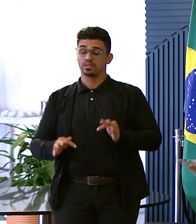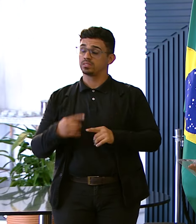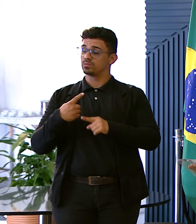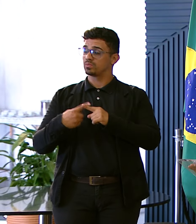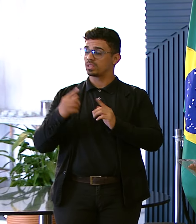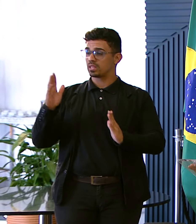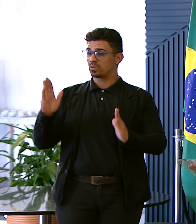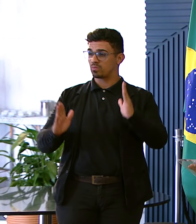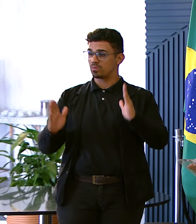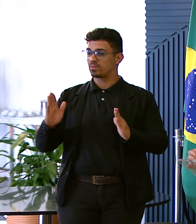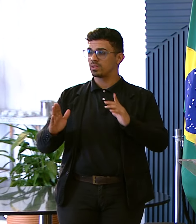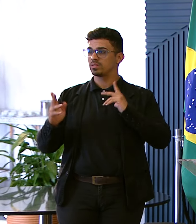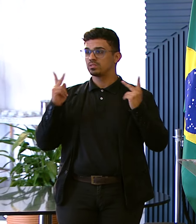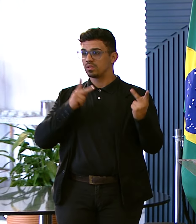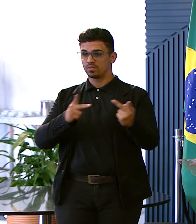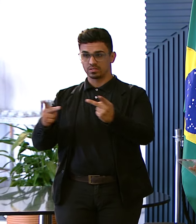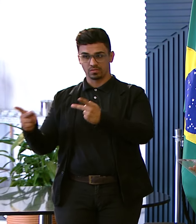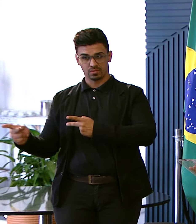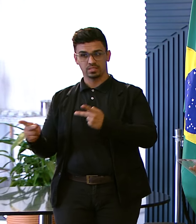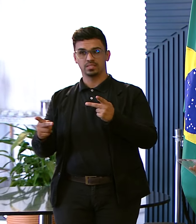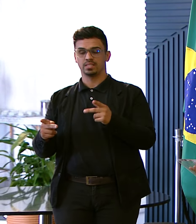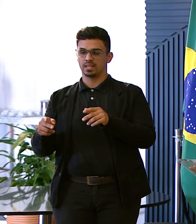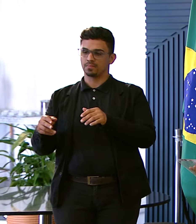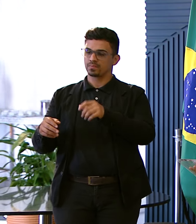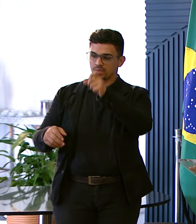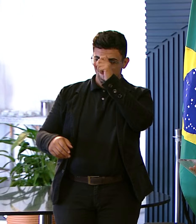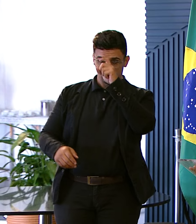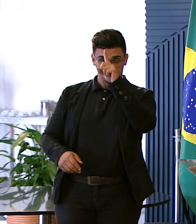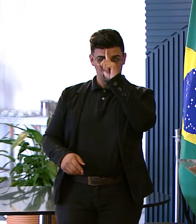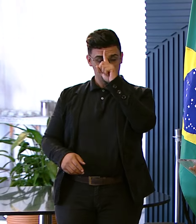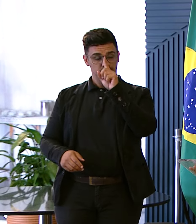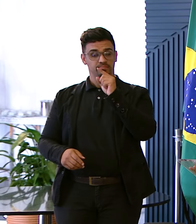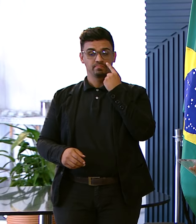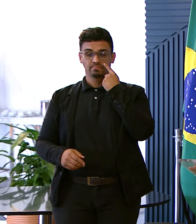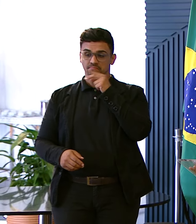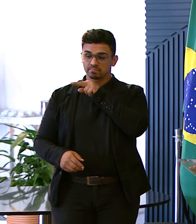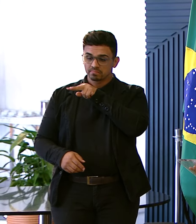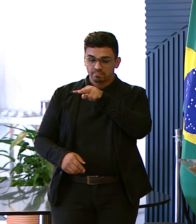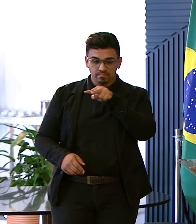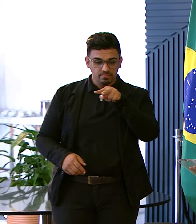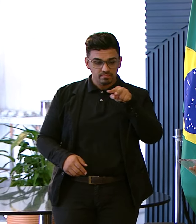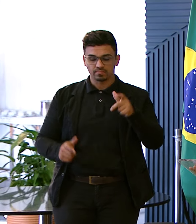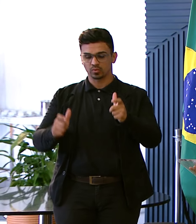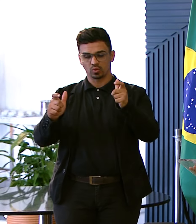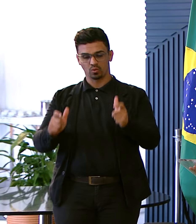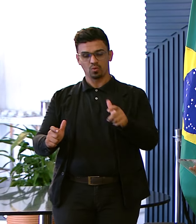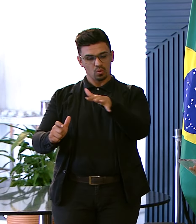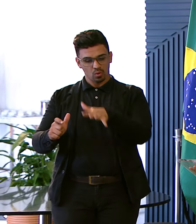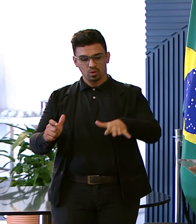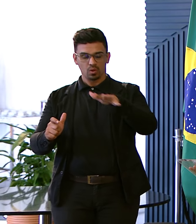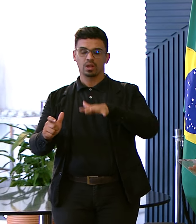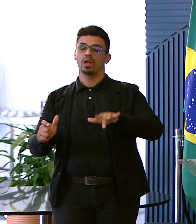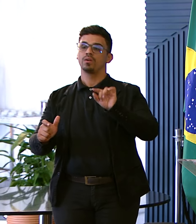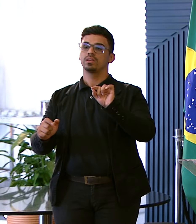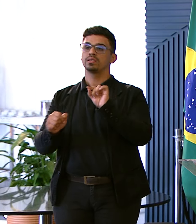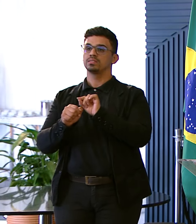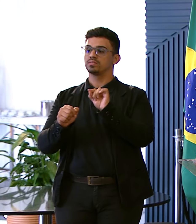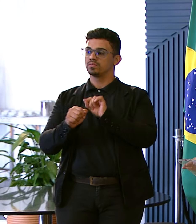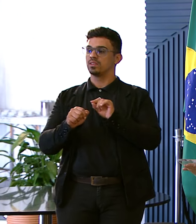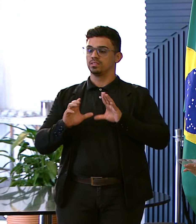estava fazendo Uma visita lá As instalações E a gente passou lá Por determinado local Que é um local Onde eles fazem